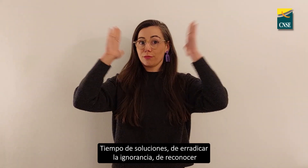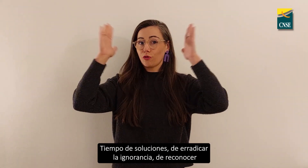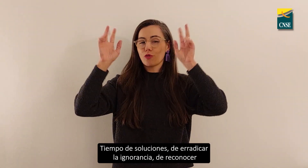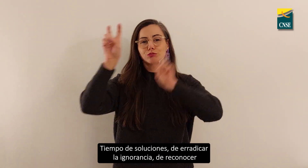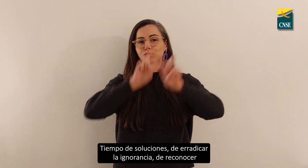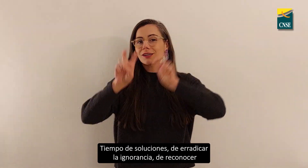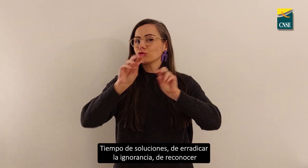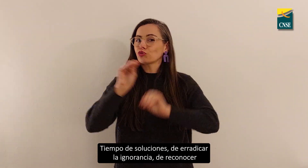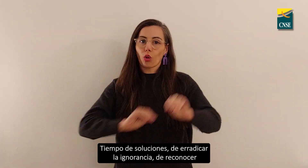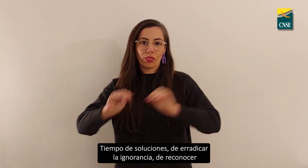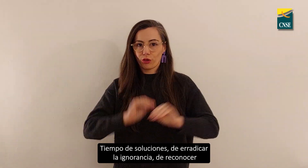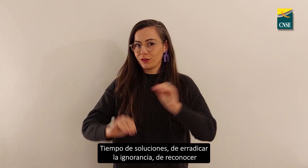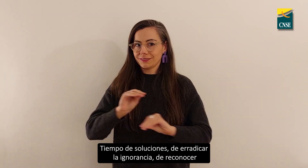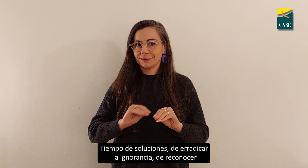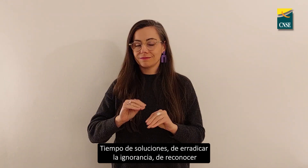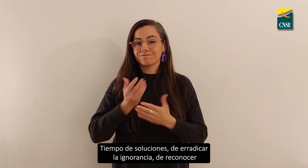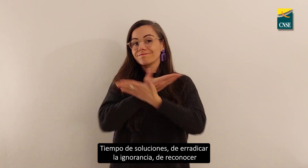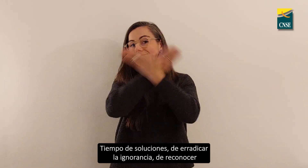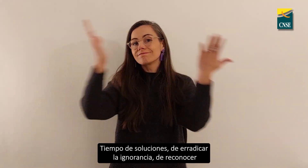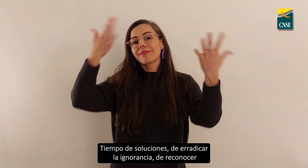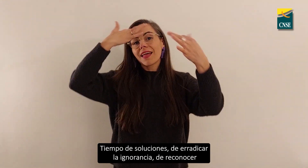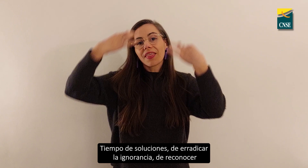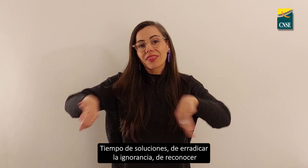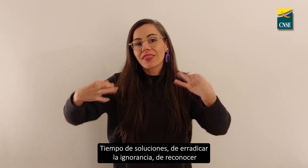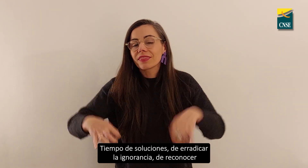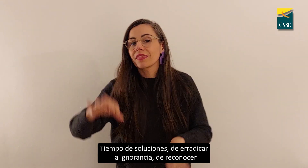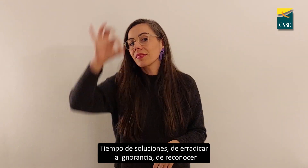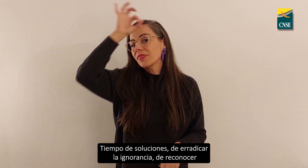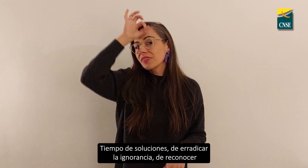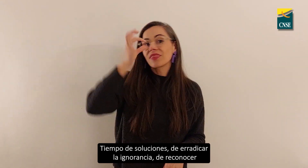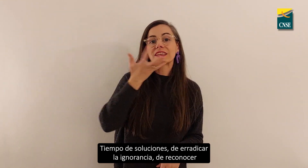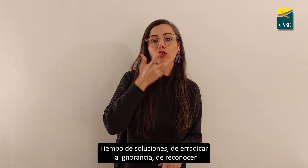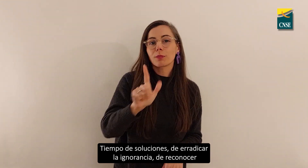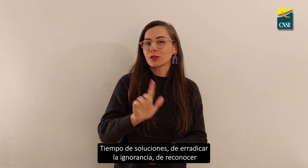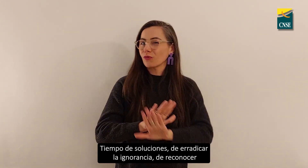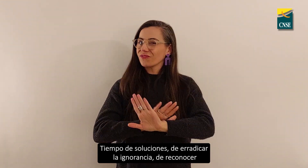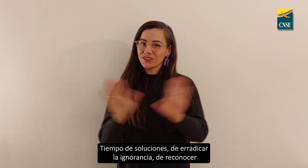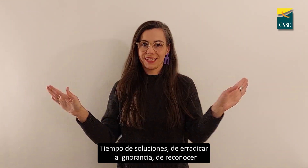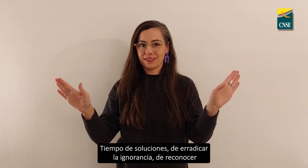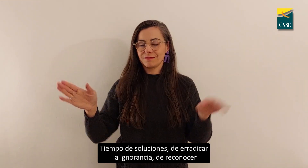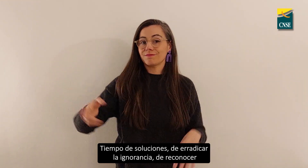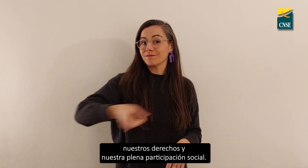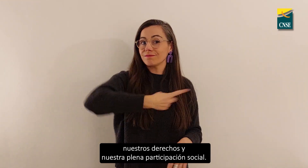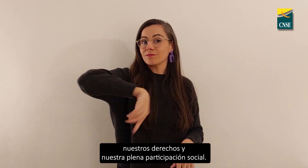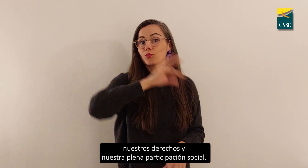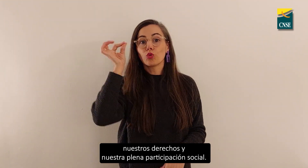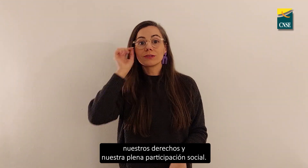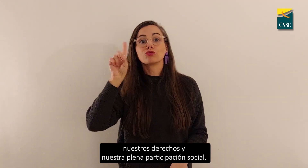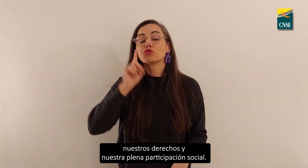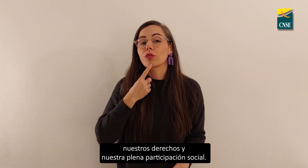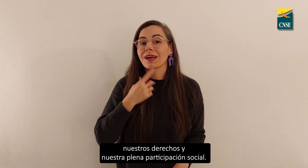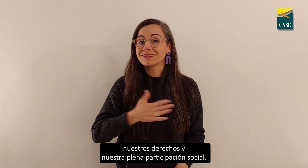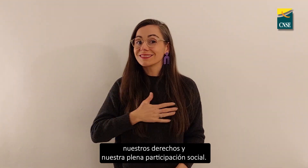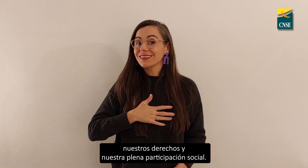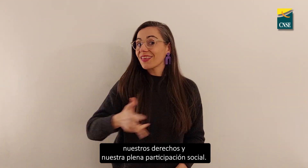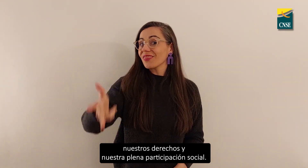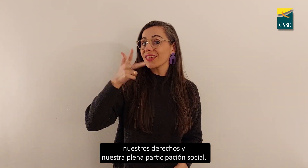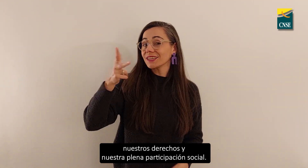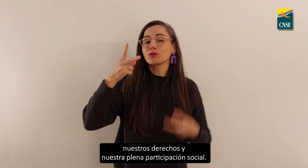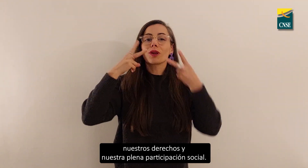Tiempo de soluciones, de erradicar la ignorancia, de reconocer nuestros derechos y